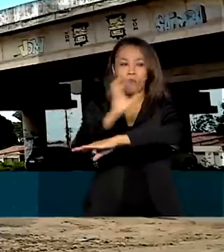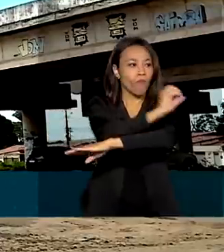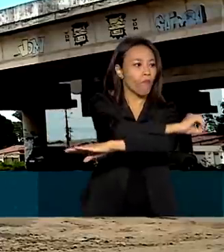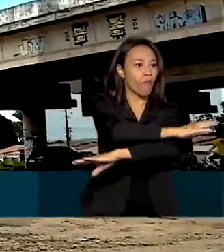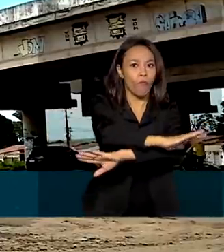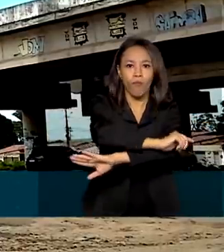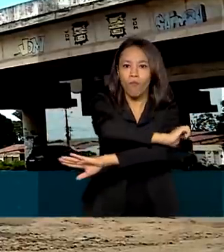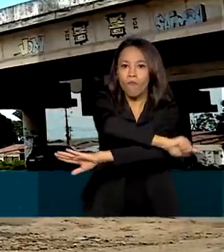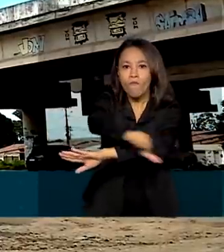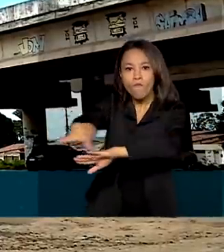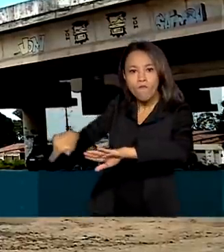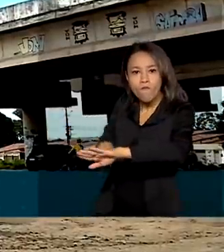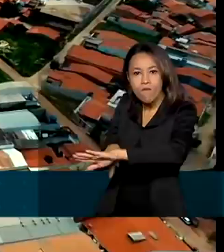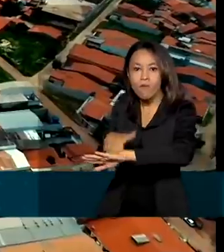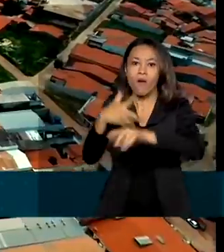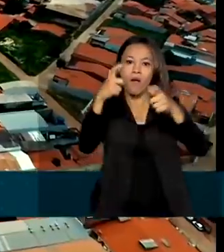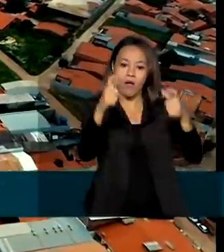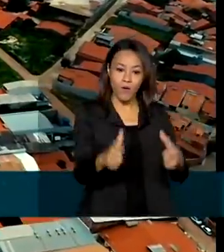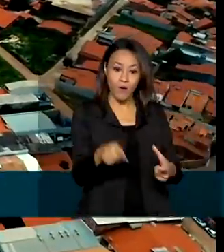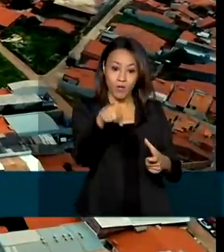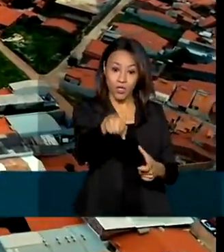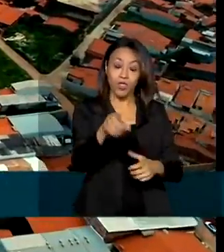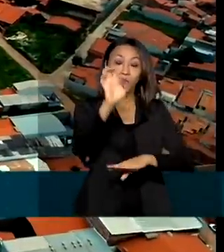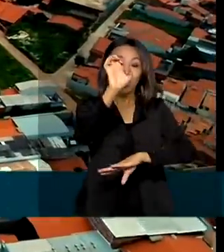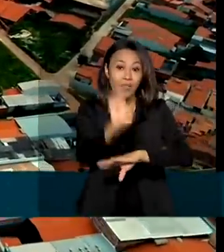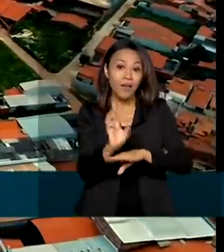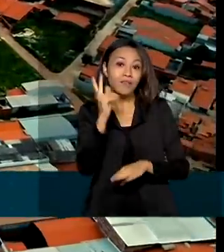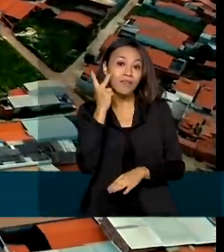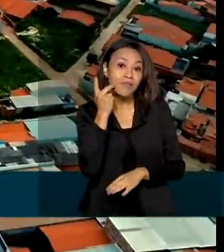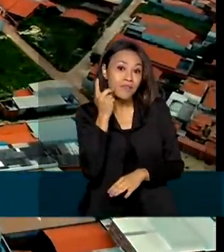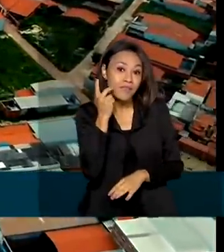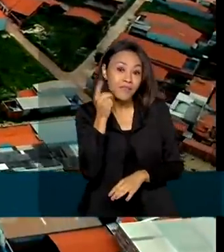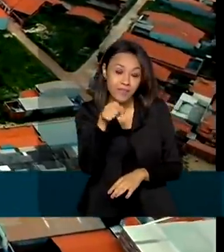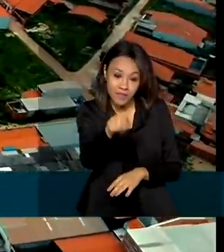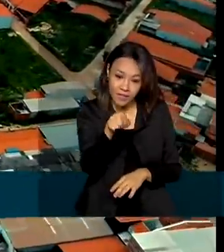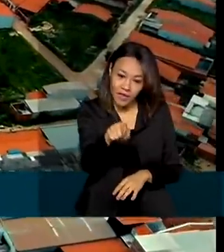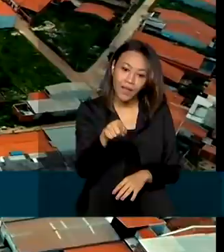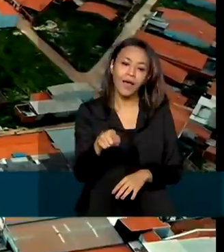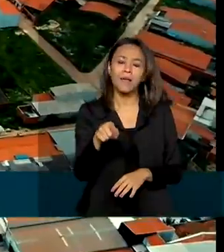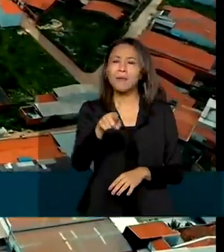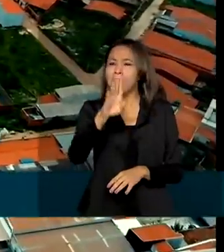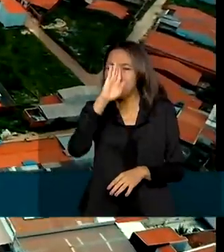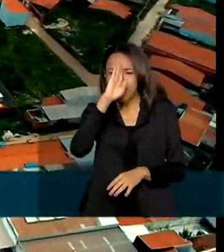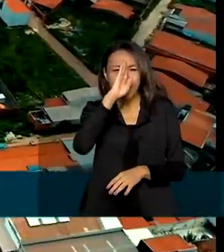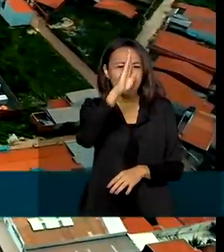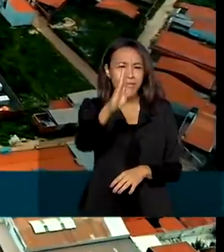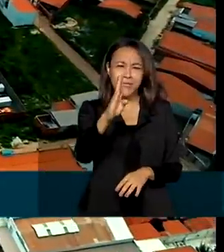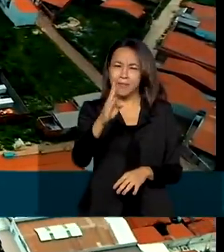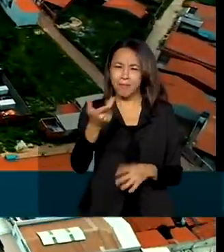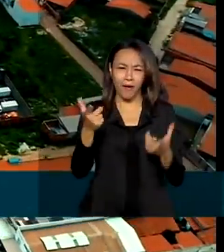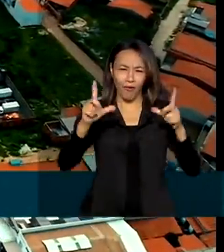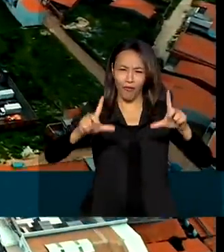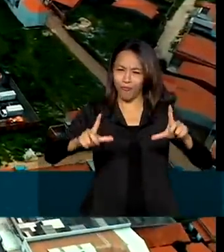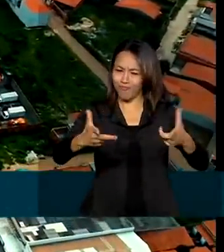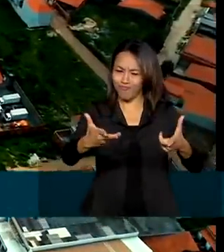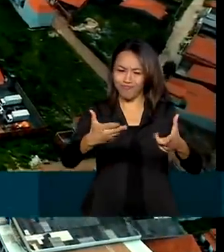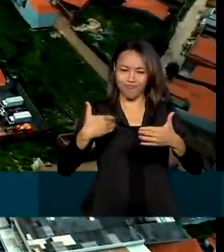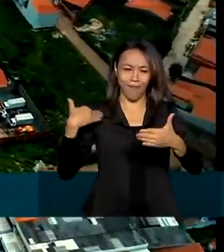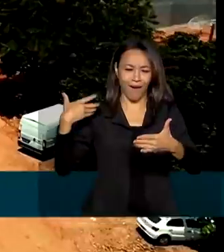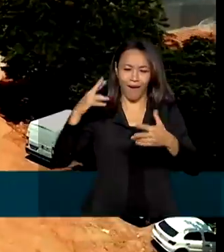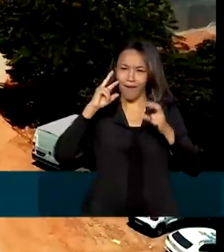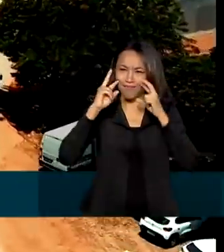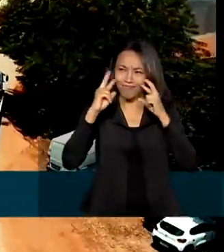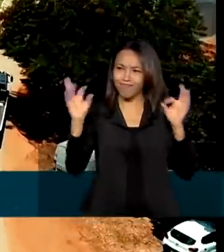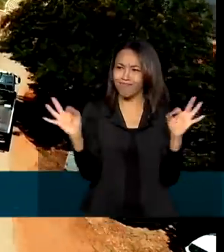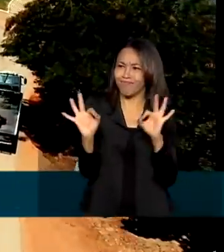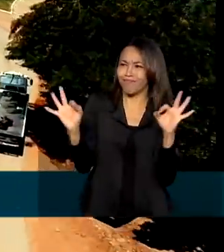Em Tianguá, no estado do Ceará, este foi, segundo moradores, o principal cartão postal da cidade nos últimos 10 anos.